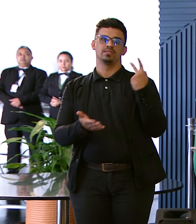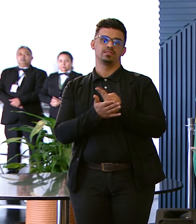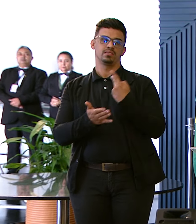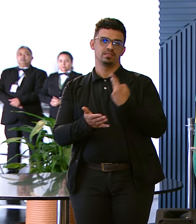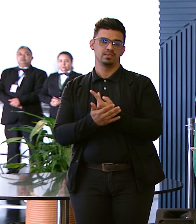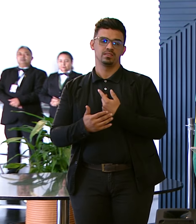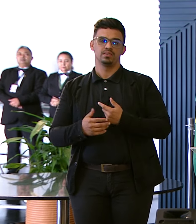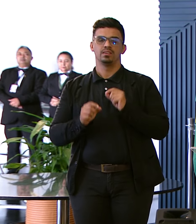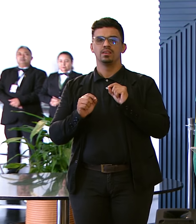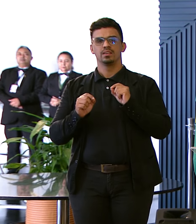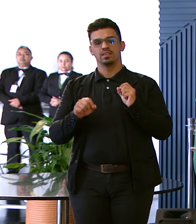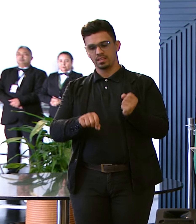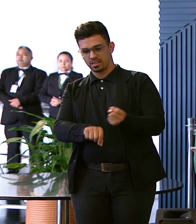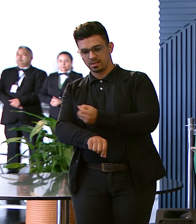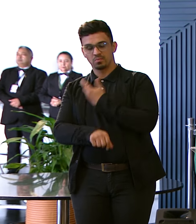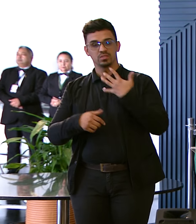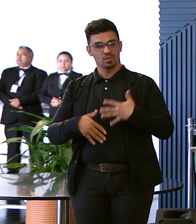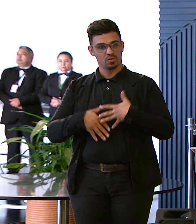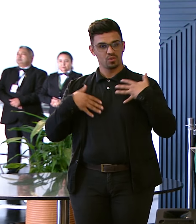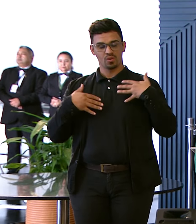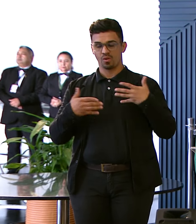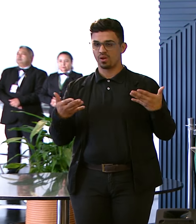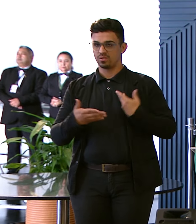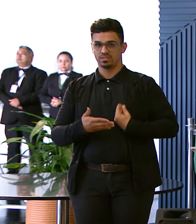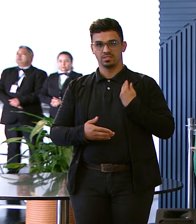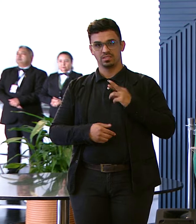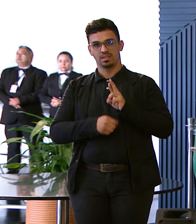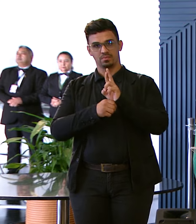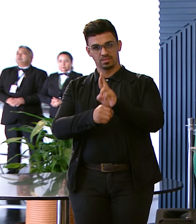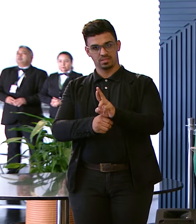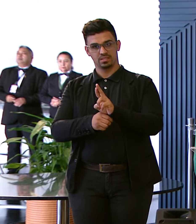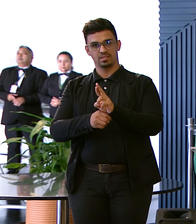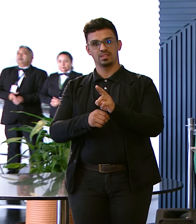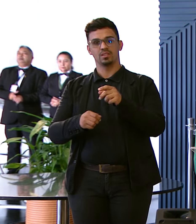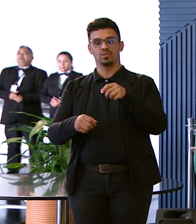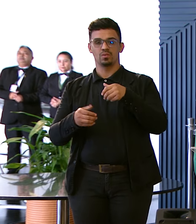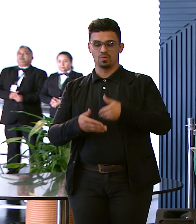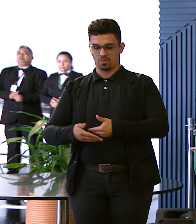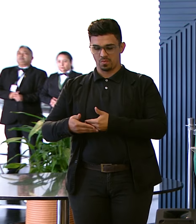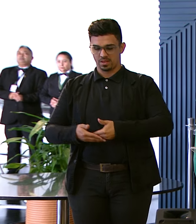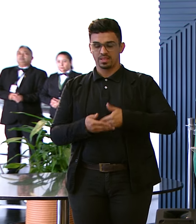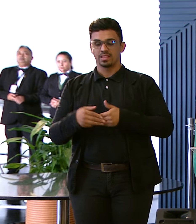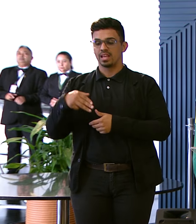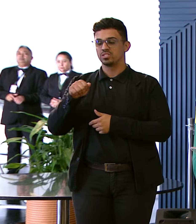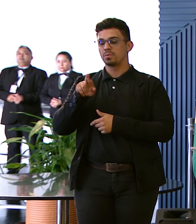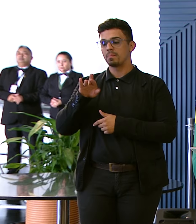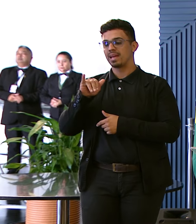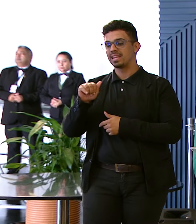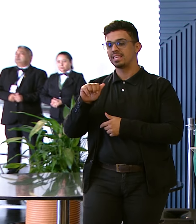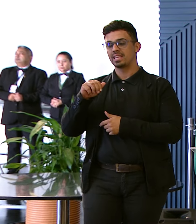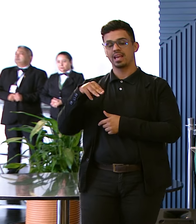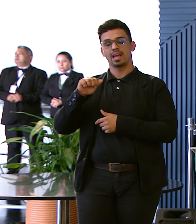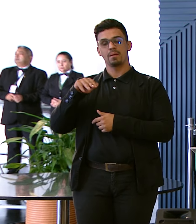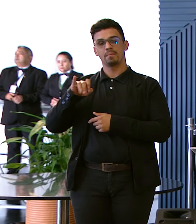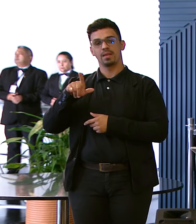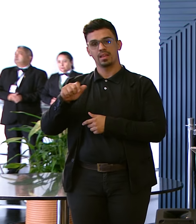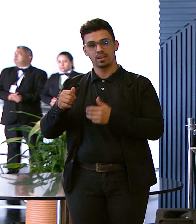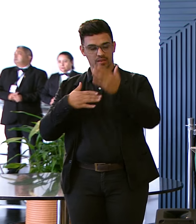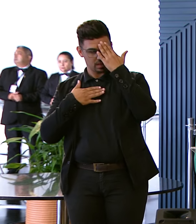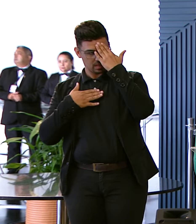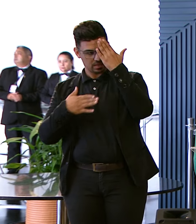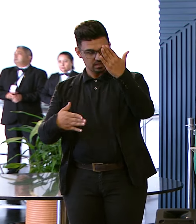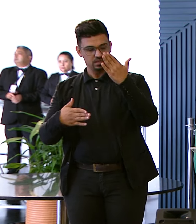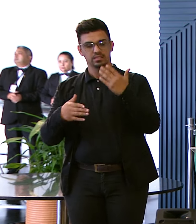Que emoção e honra Estar aqui representando A maternidade de Maria Amélia Quero agradecer A deputada federal Laura Carneiro